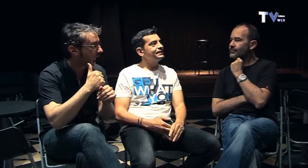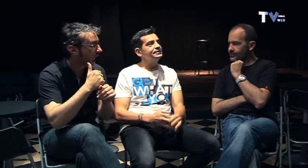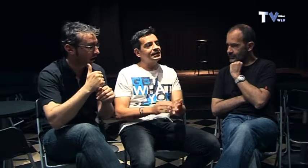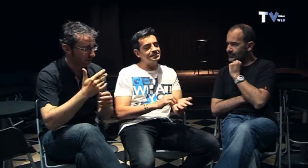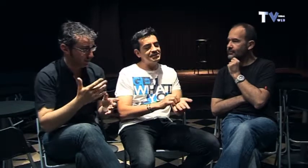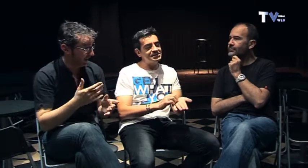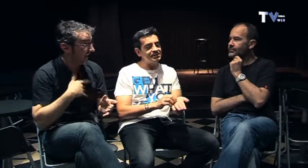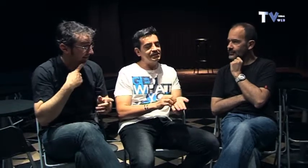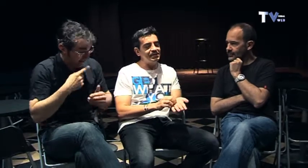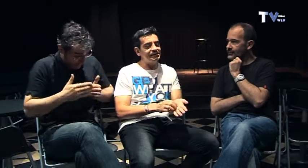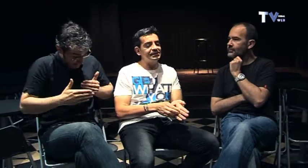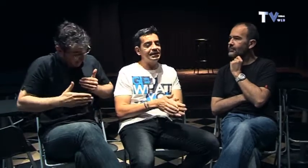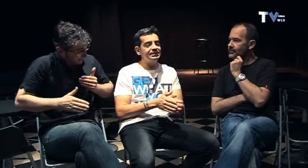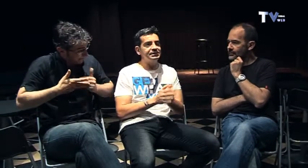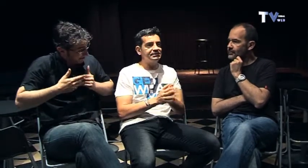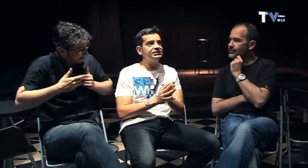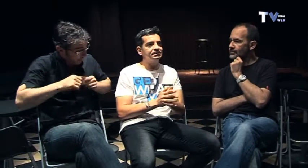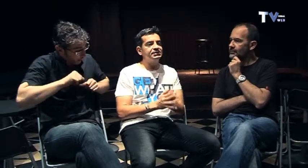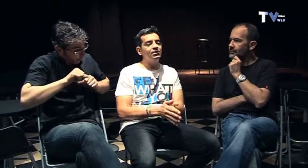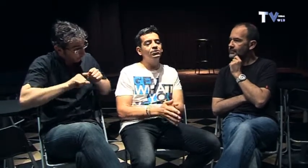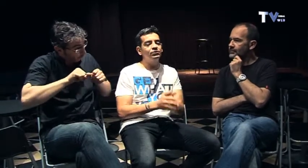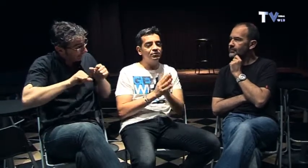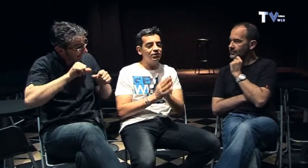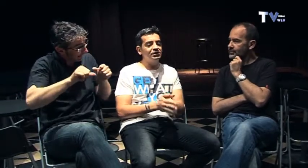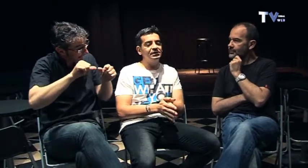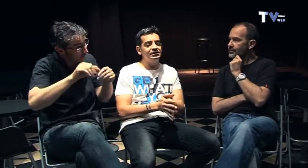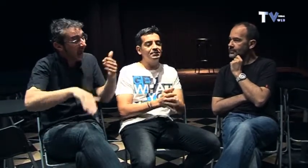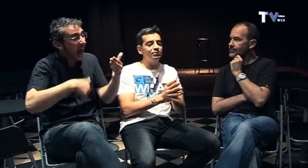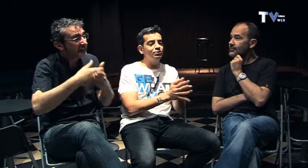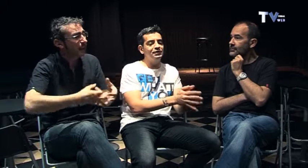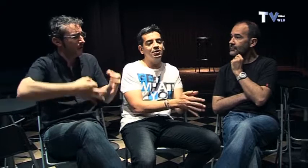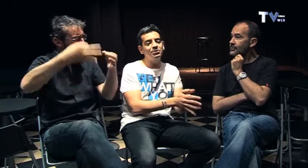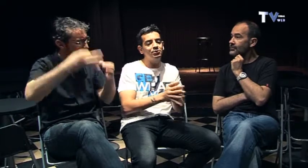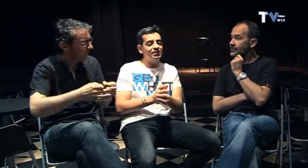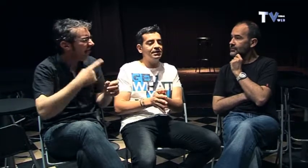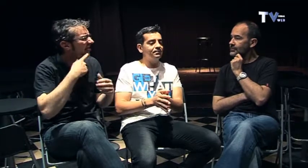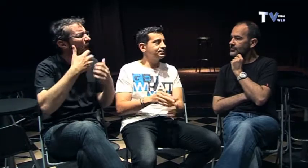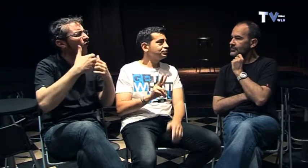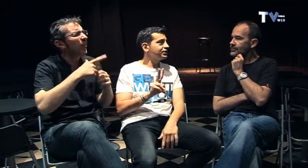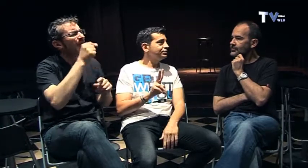desde que empiezas a escribir hasta que dices este espectáculo funciona de minuto cero a minuto noventa a tus dos años